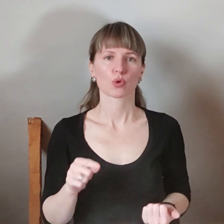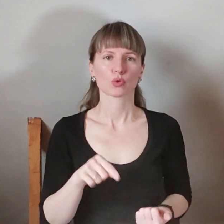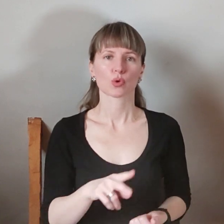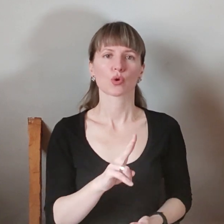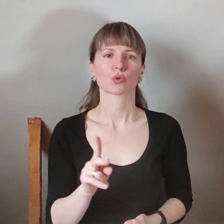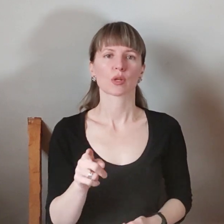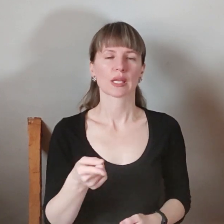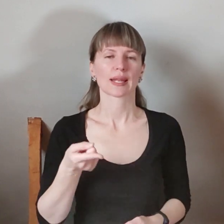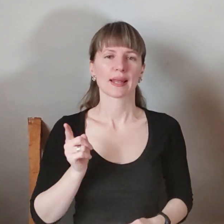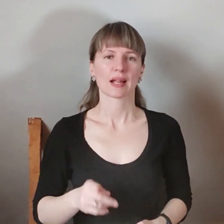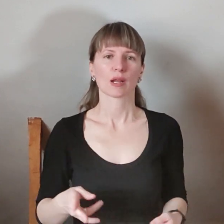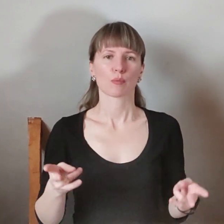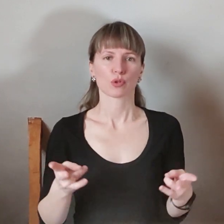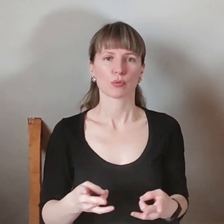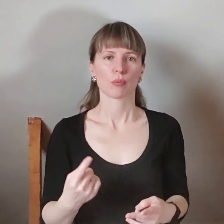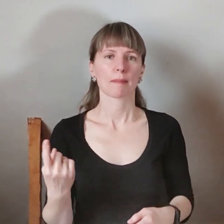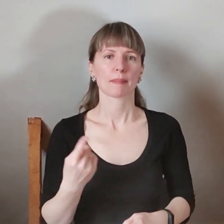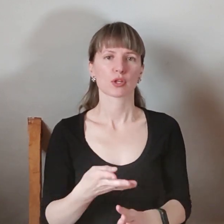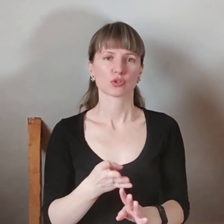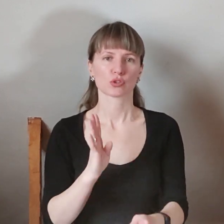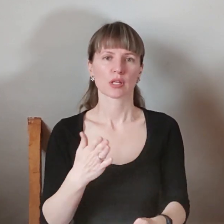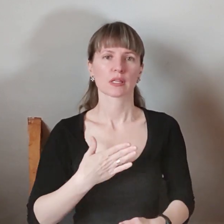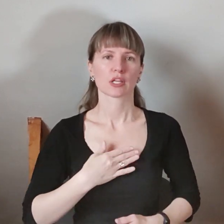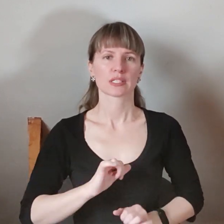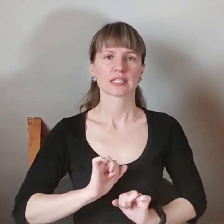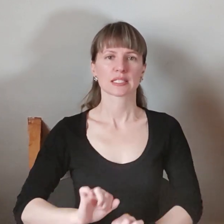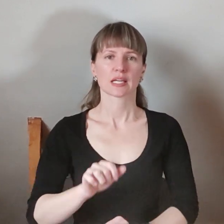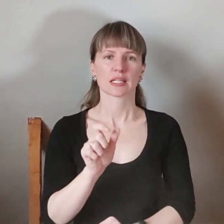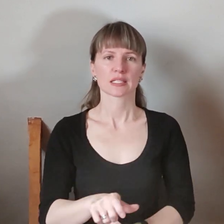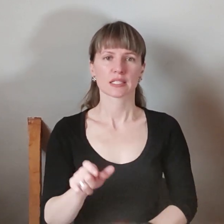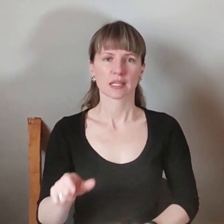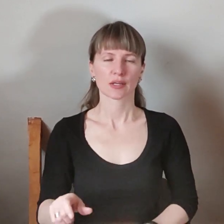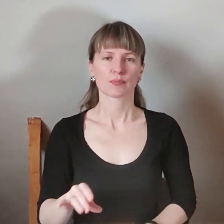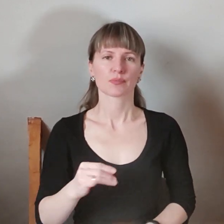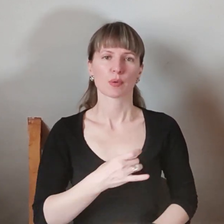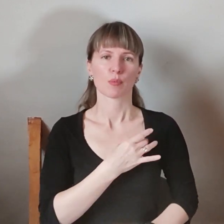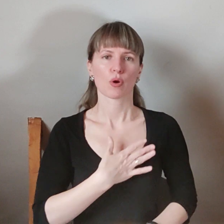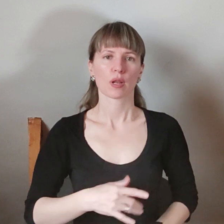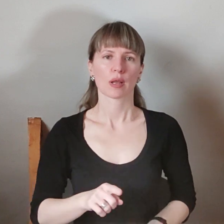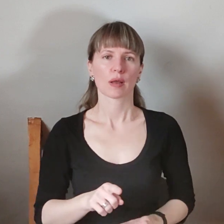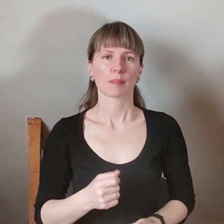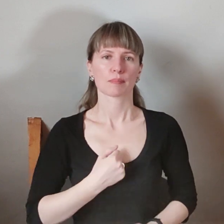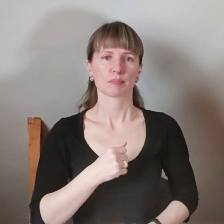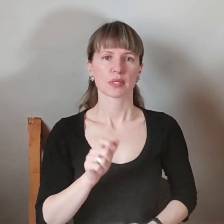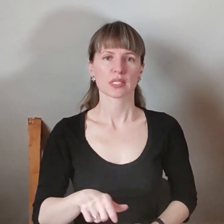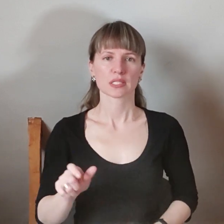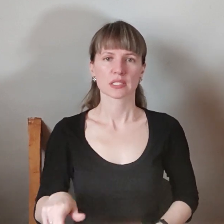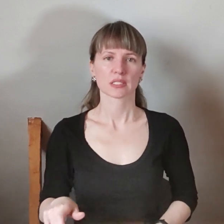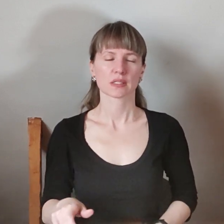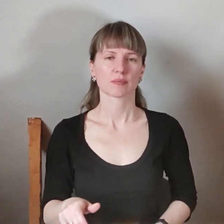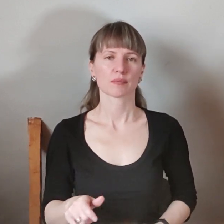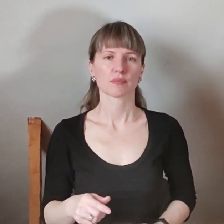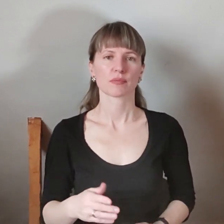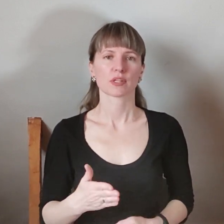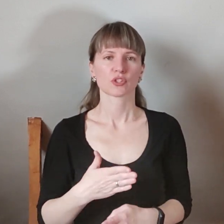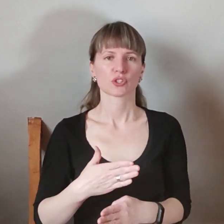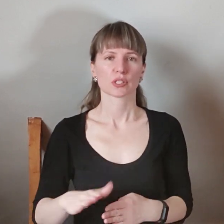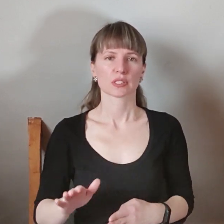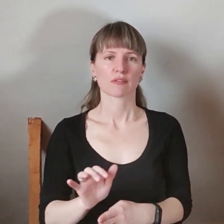її реально потребує, в першу чергу, наші захисники і надворанені медці. Тобто, частина відправляється